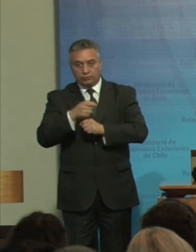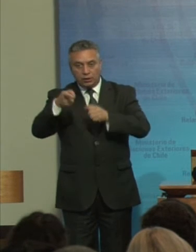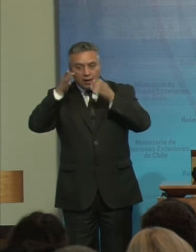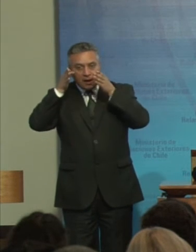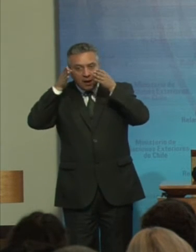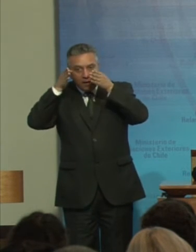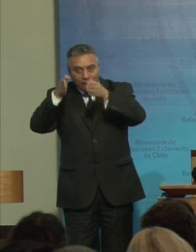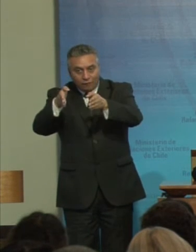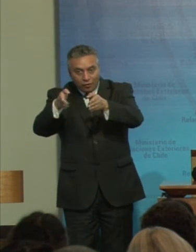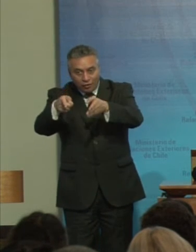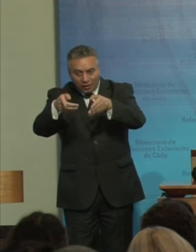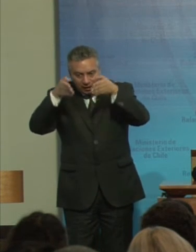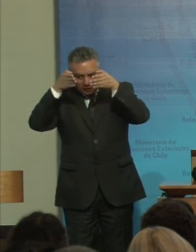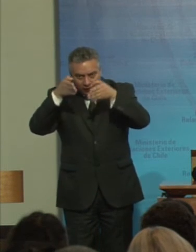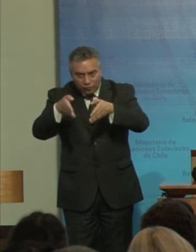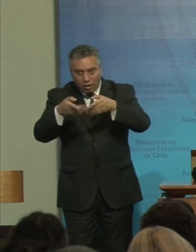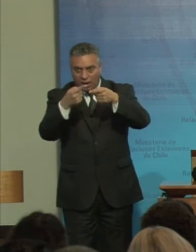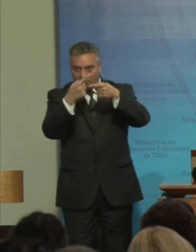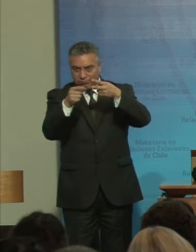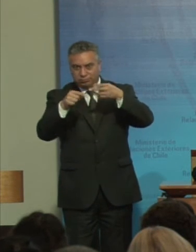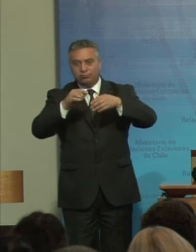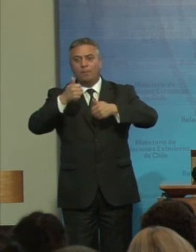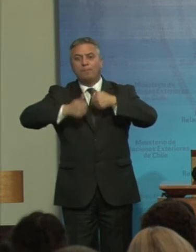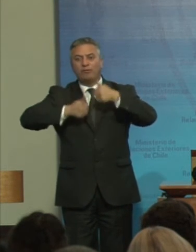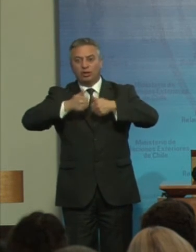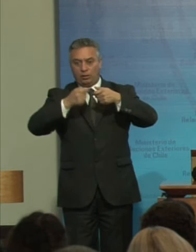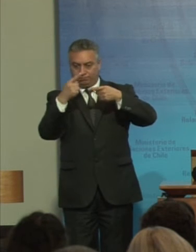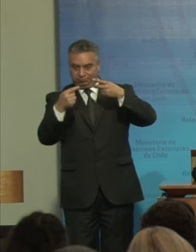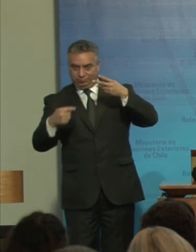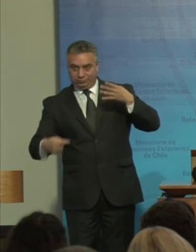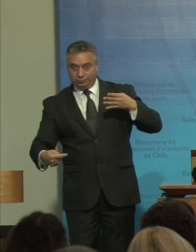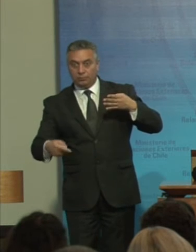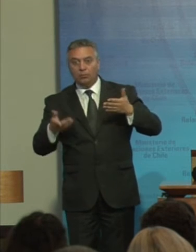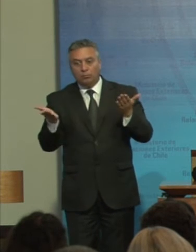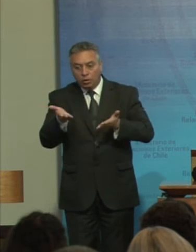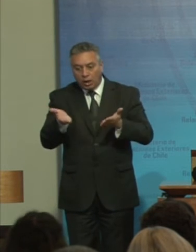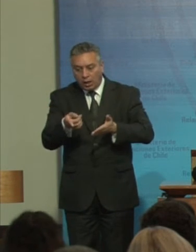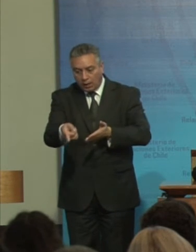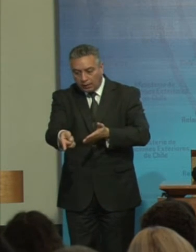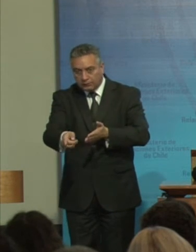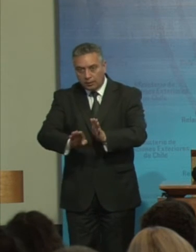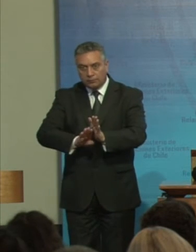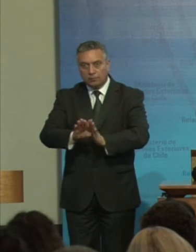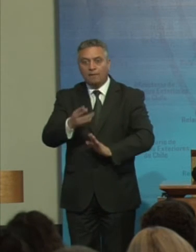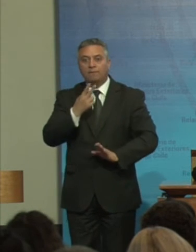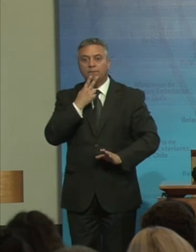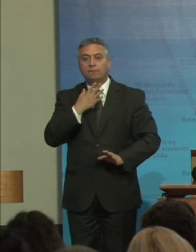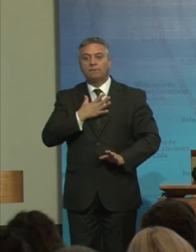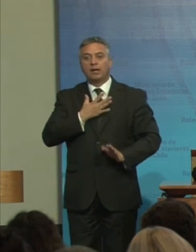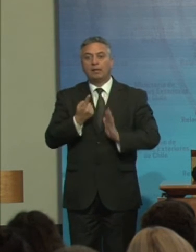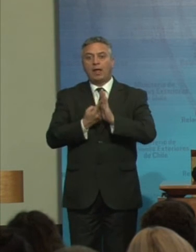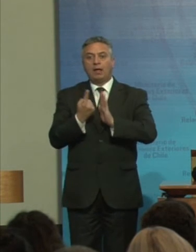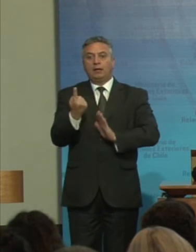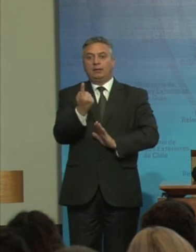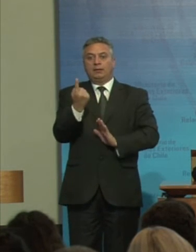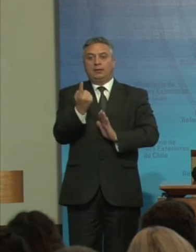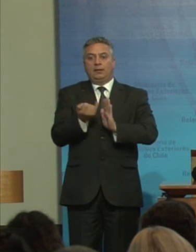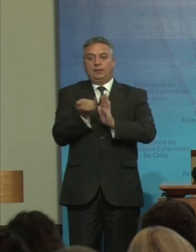enfoque Multidisciplinario Orientado Hacia la autonomía Progresiva Y a la autodeterminación